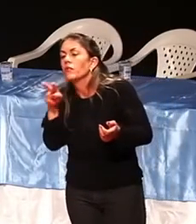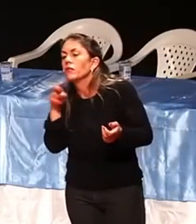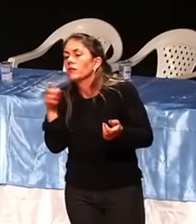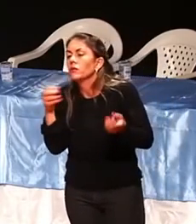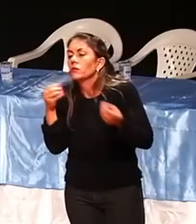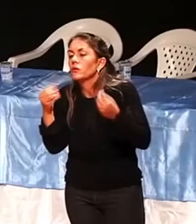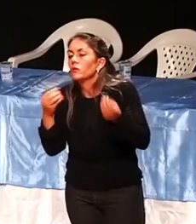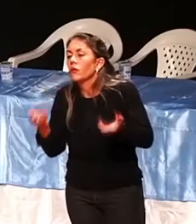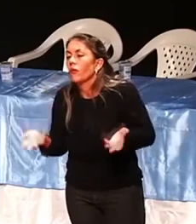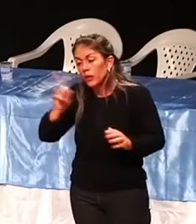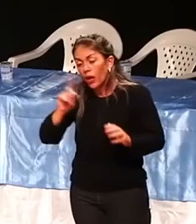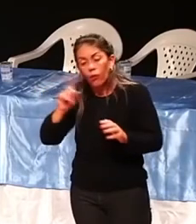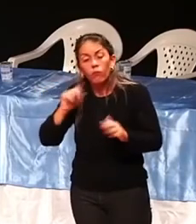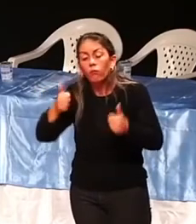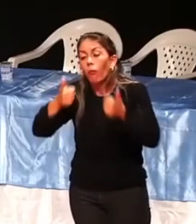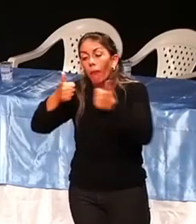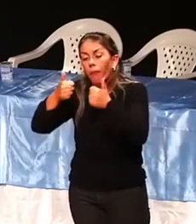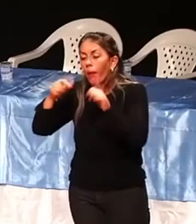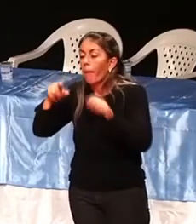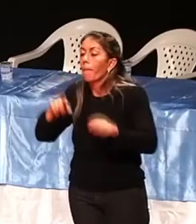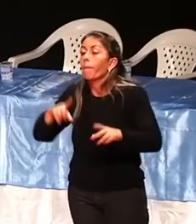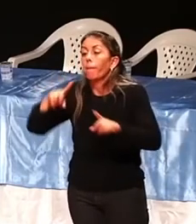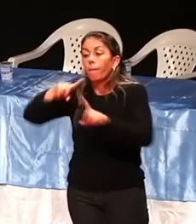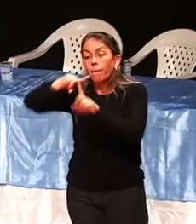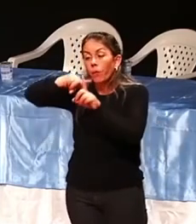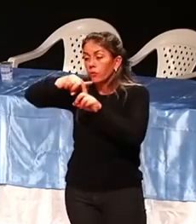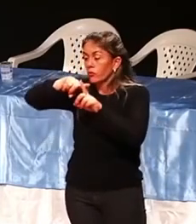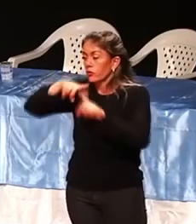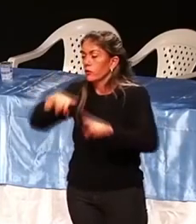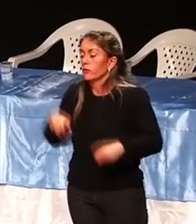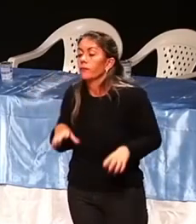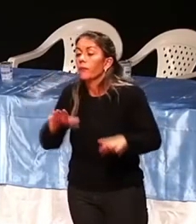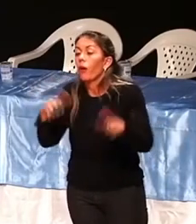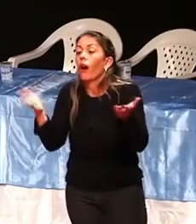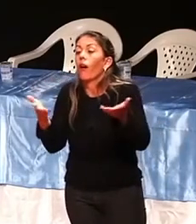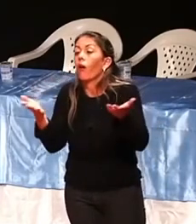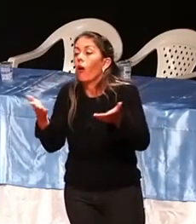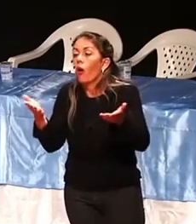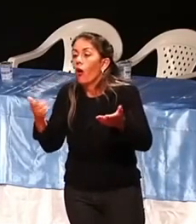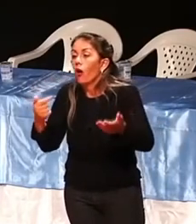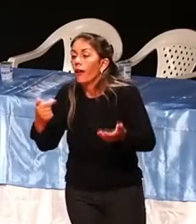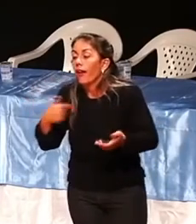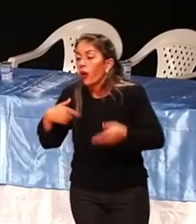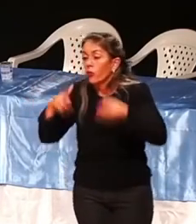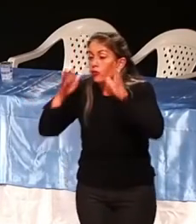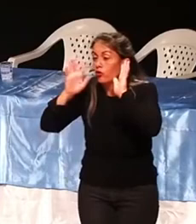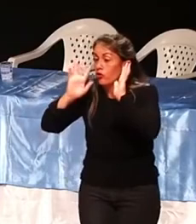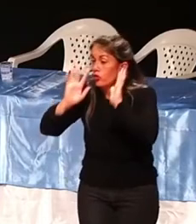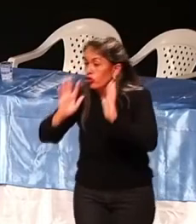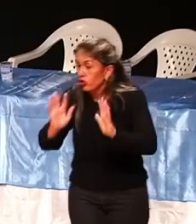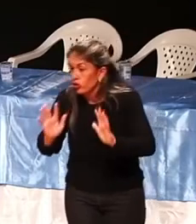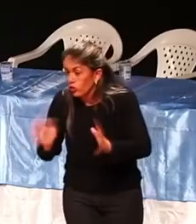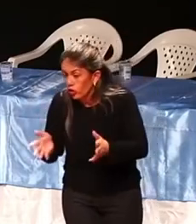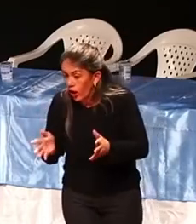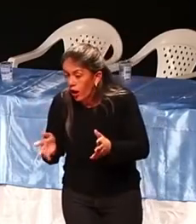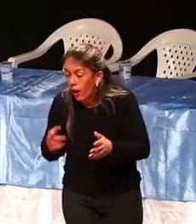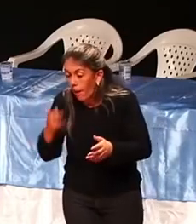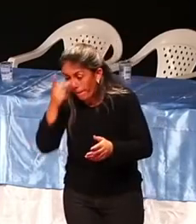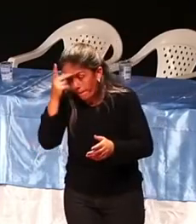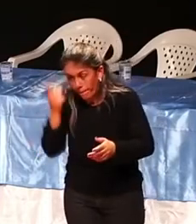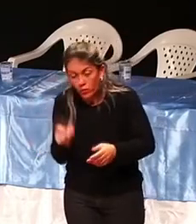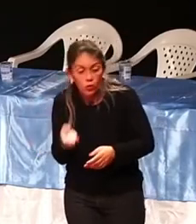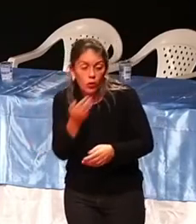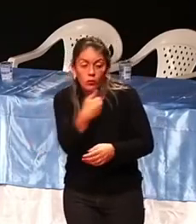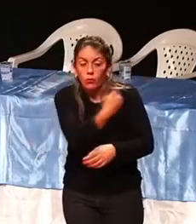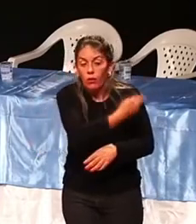fodeback. Então, na hora que eu falar já, eu quero que você dê o feedback para a pessoa do lado. Na hora que eu falar